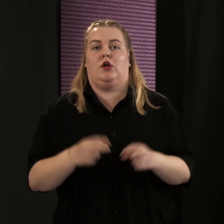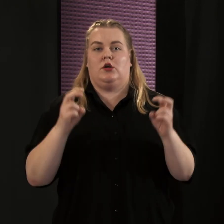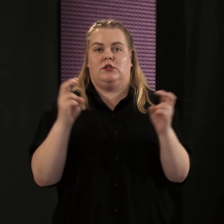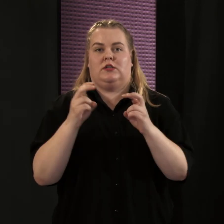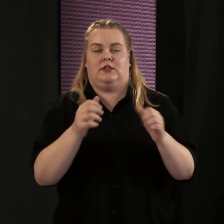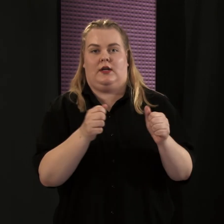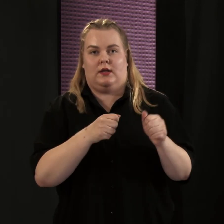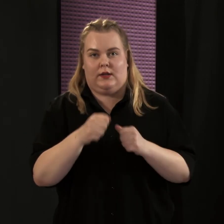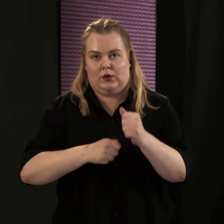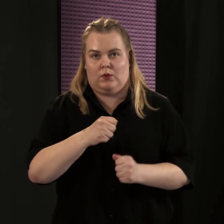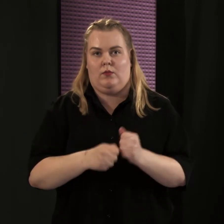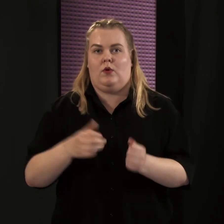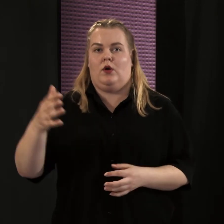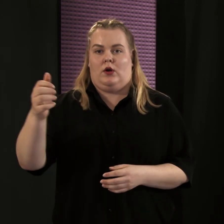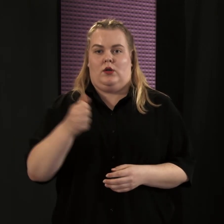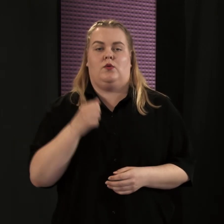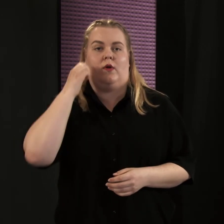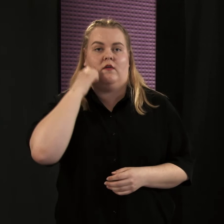tulevat asukkaiden yleiseen käyttöön.